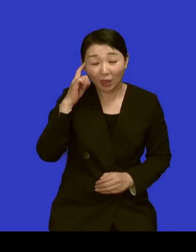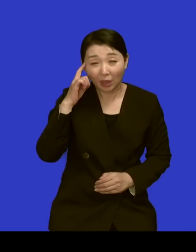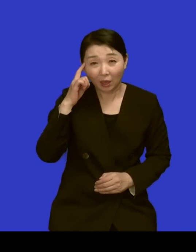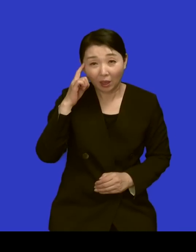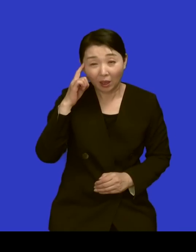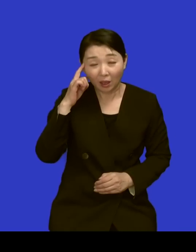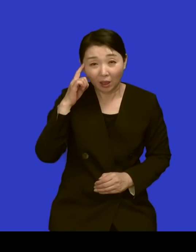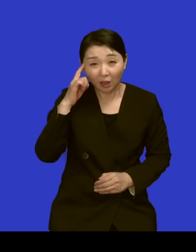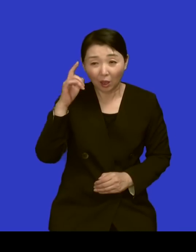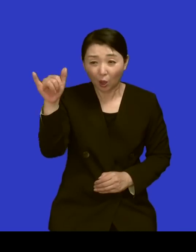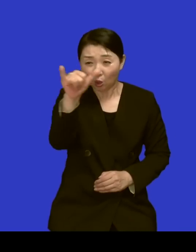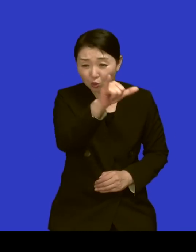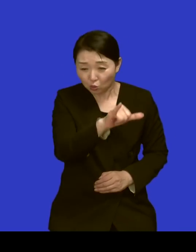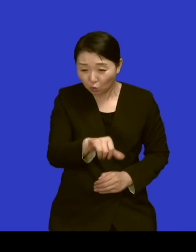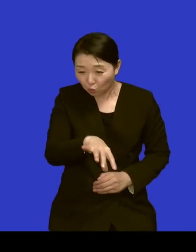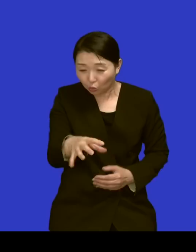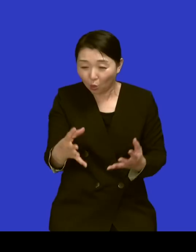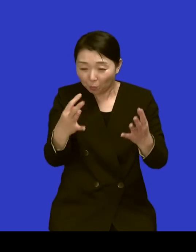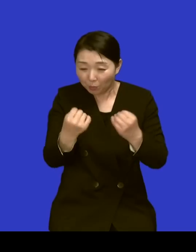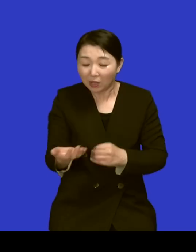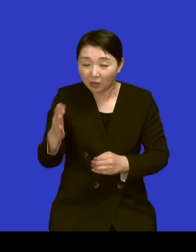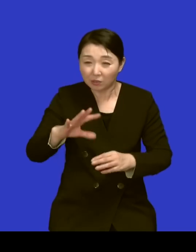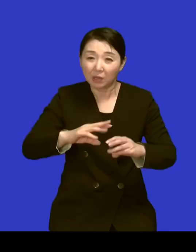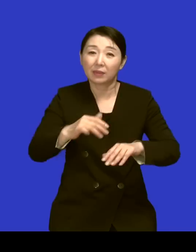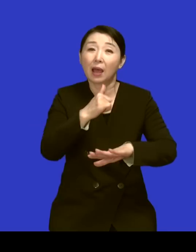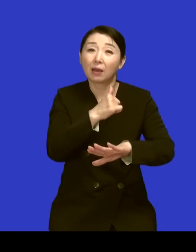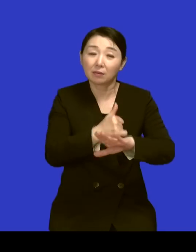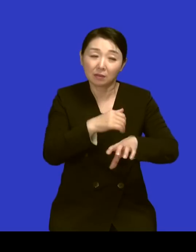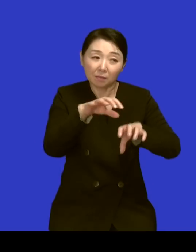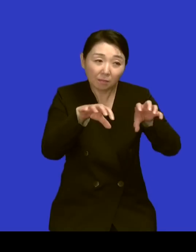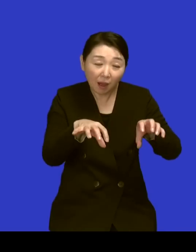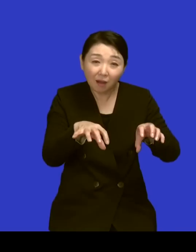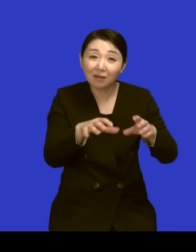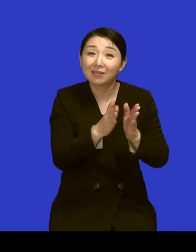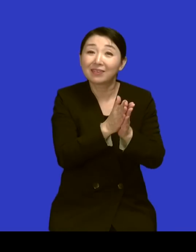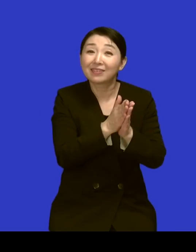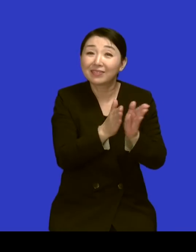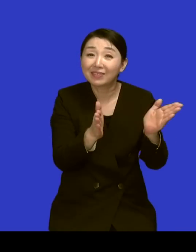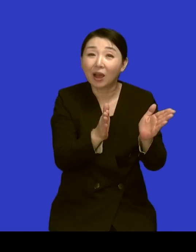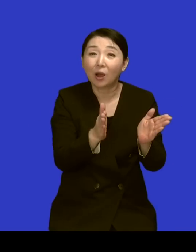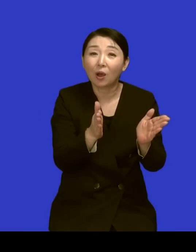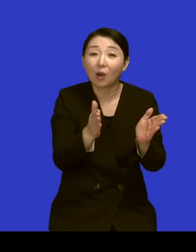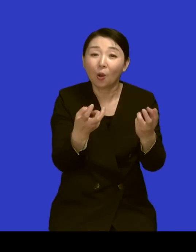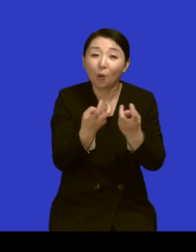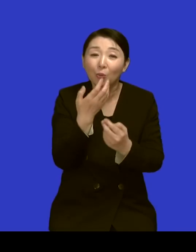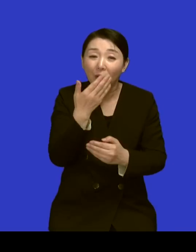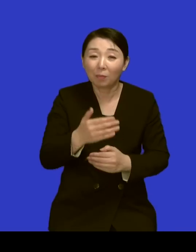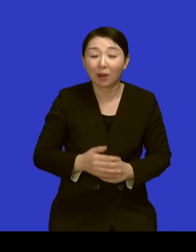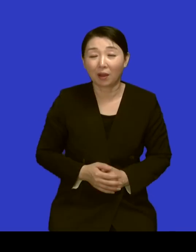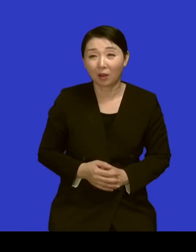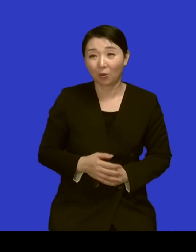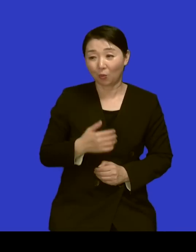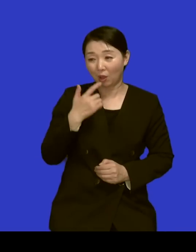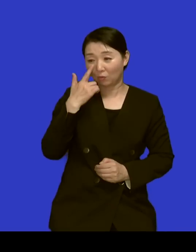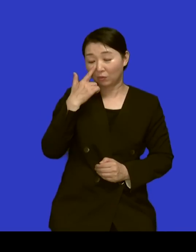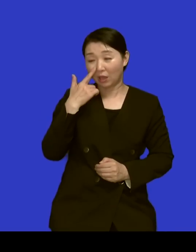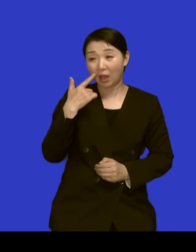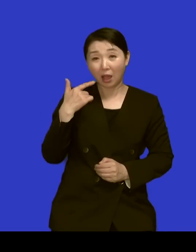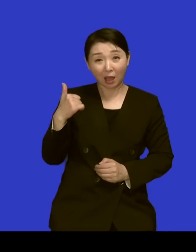마을에 가서 털을 잡으셨을까요? 그러니까 저희 아버님도 그 당시에 네 대한민국에서 가장 어려운 지역이 어딘가를 보셨던 거예요